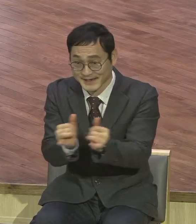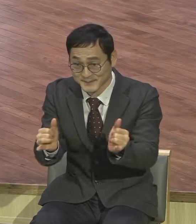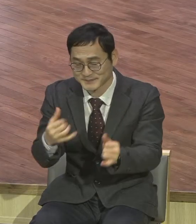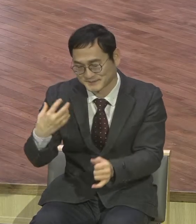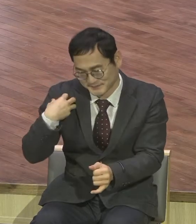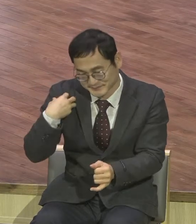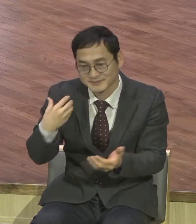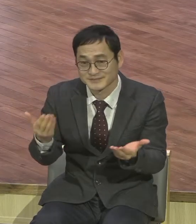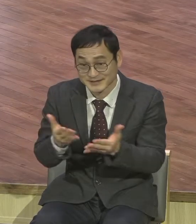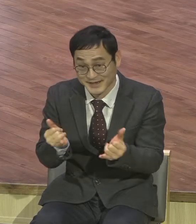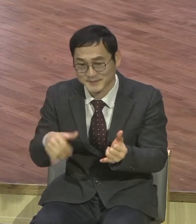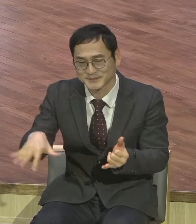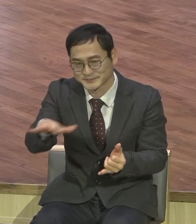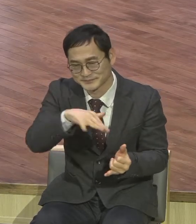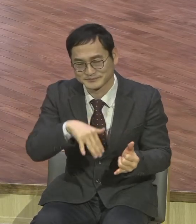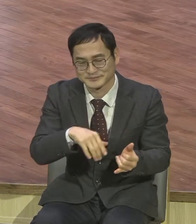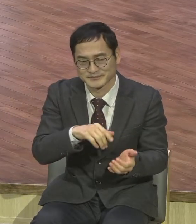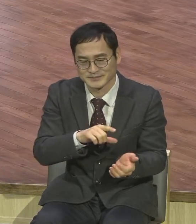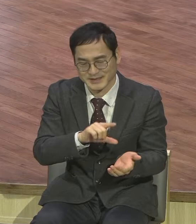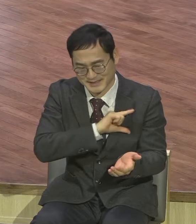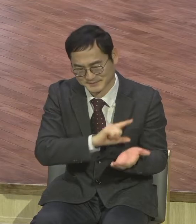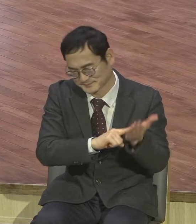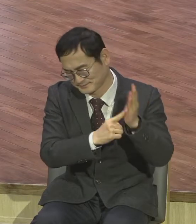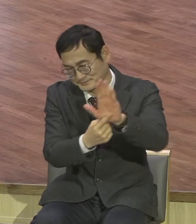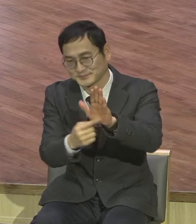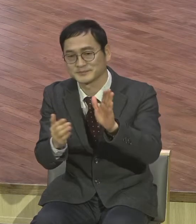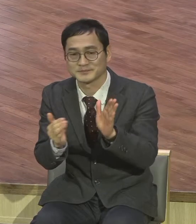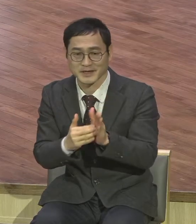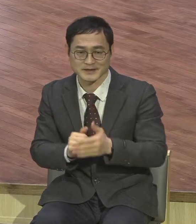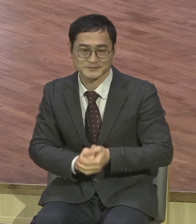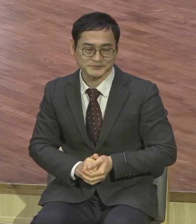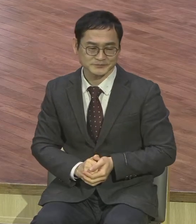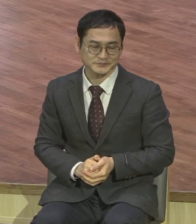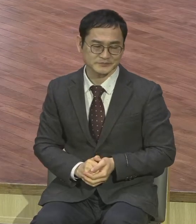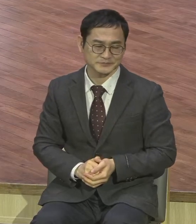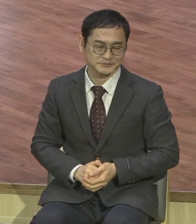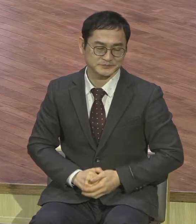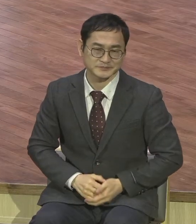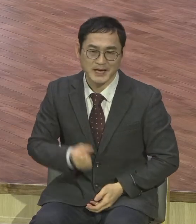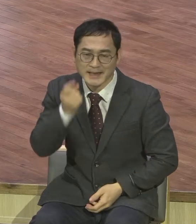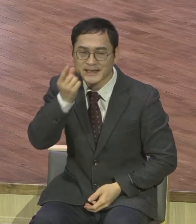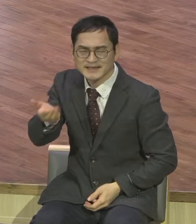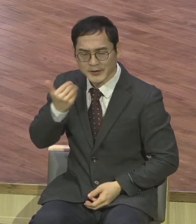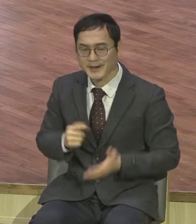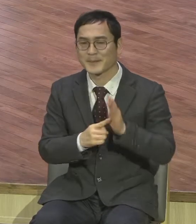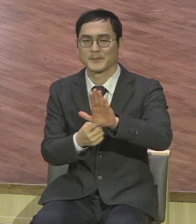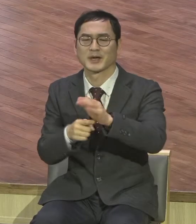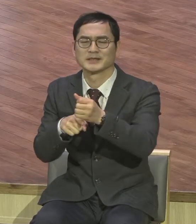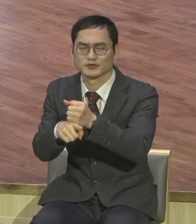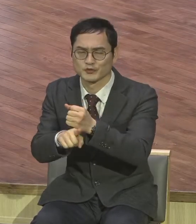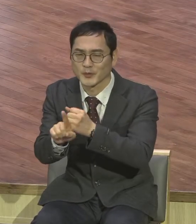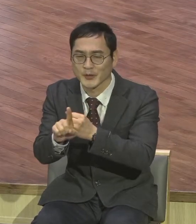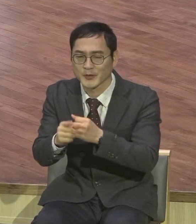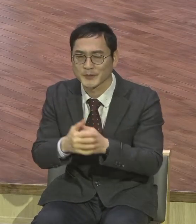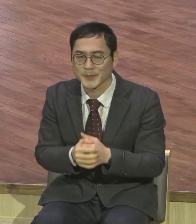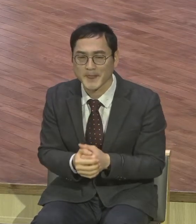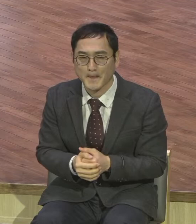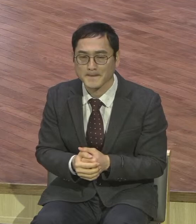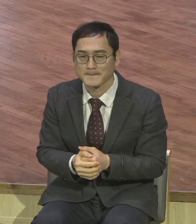새해가 되기 전에 한 달 전에 발표한 이유를 두 가지 들었습니다. 하나는 그